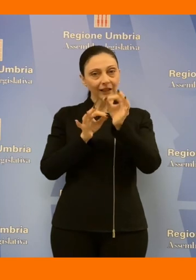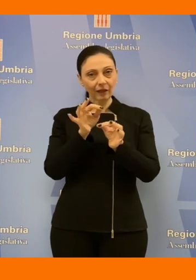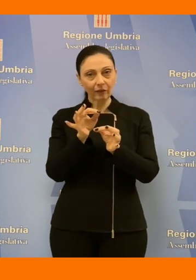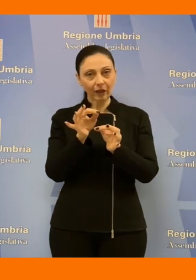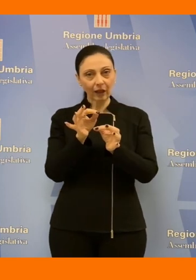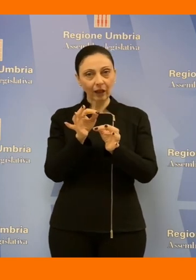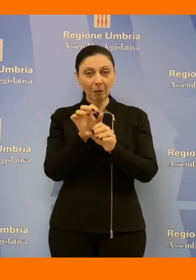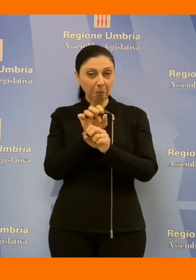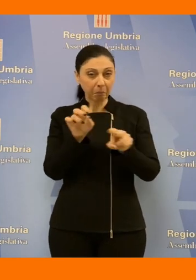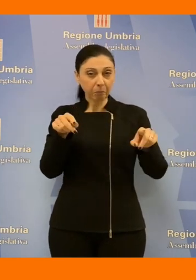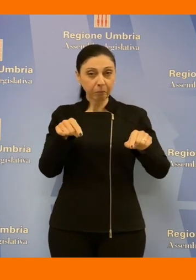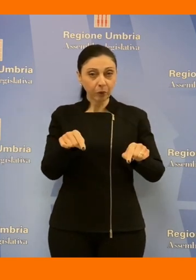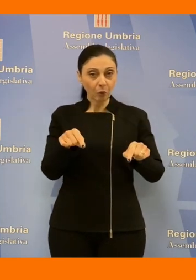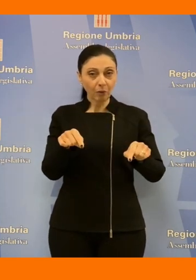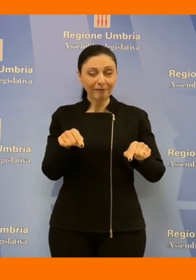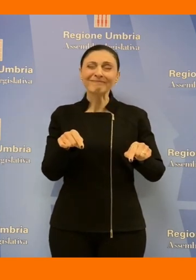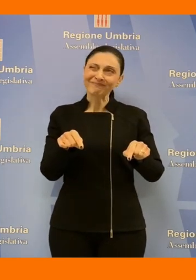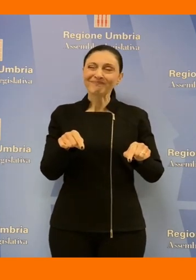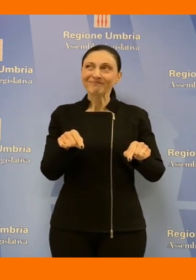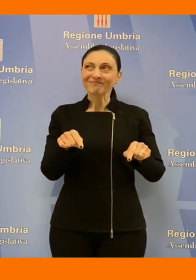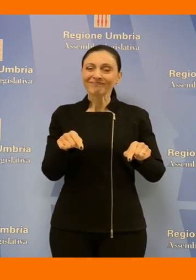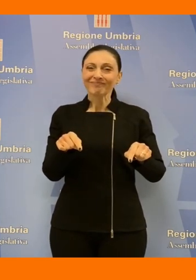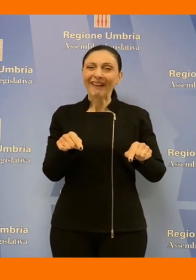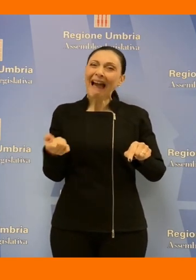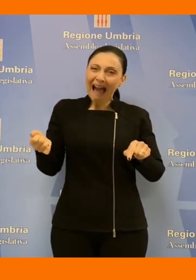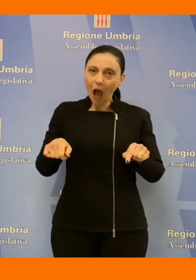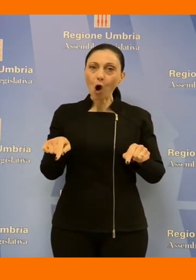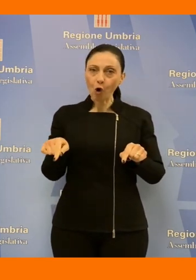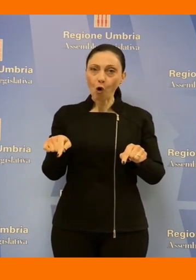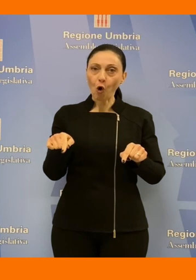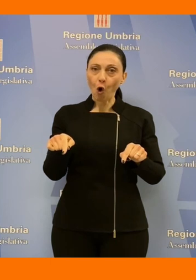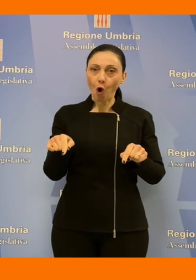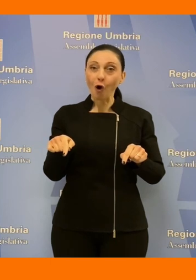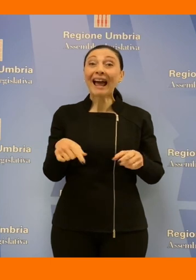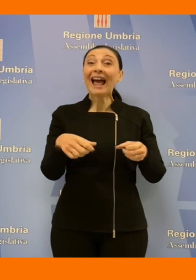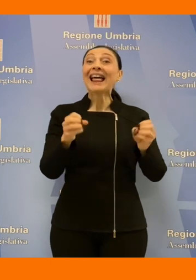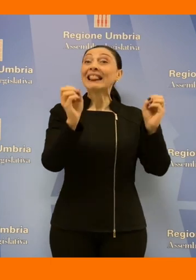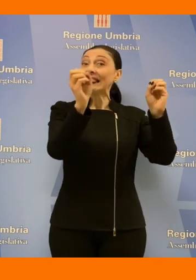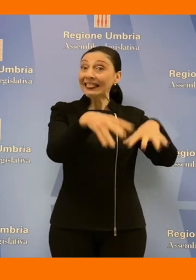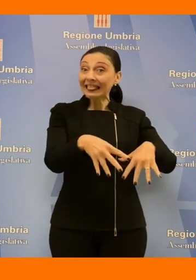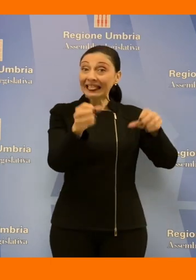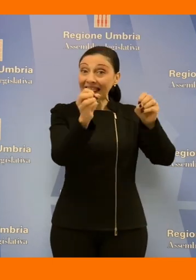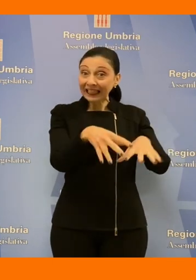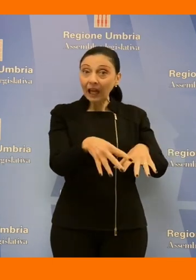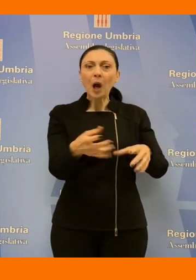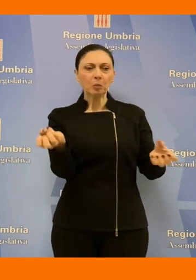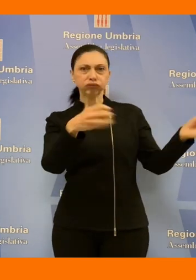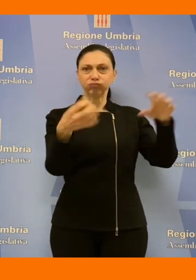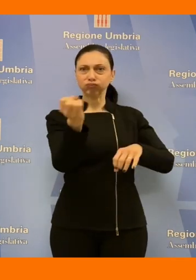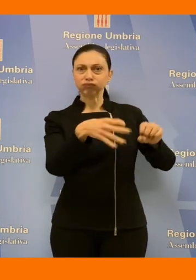come invece sta accadendo ancora allo smaltimento dei rifiuti in discarica in percentuali elevatissime oggi